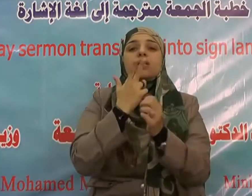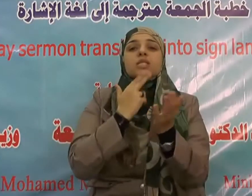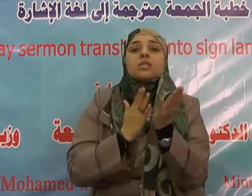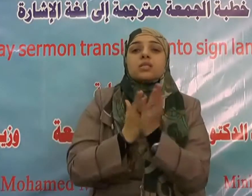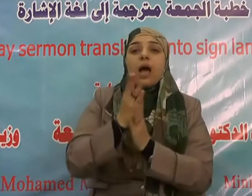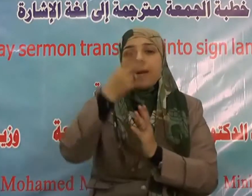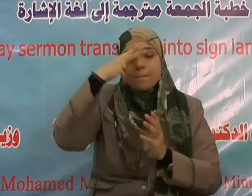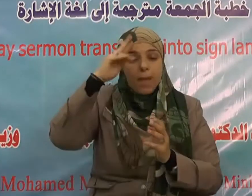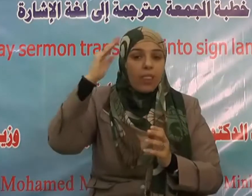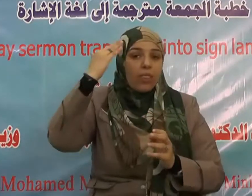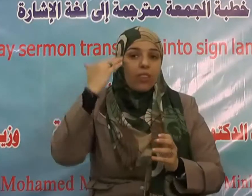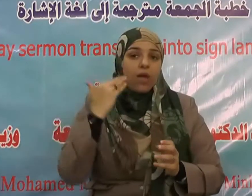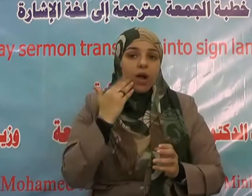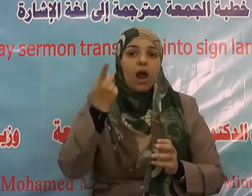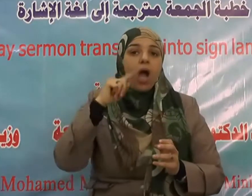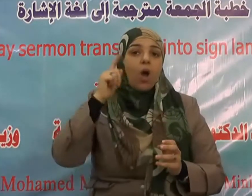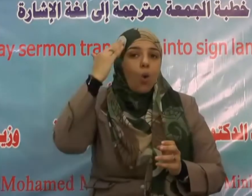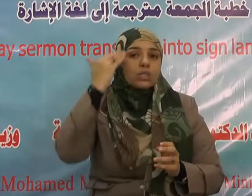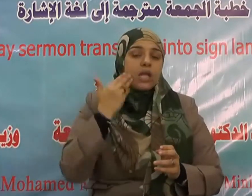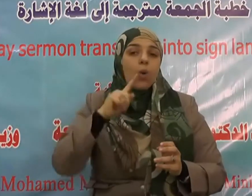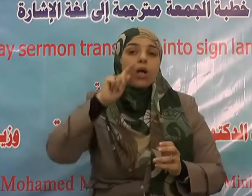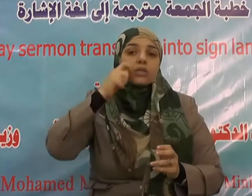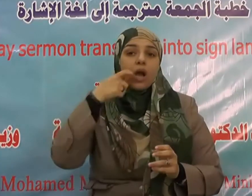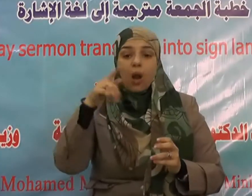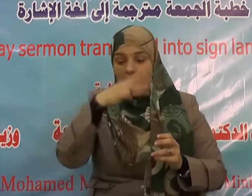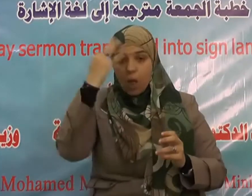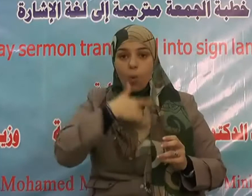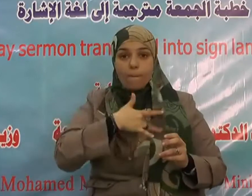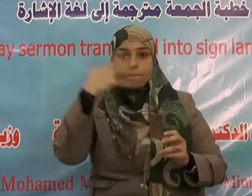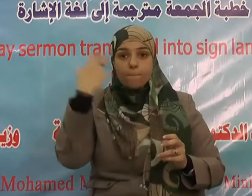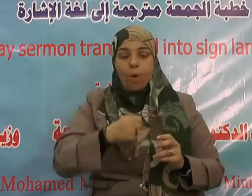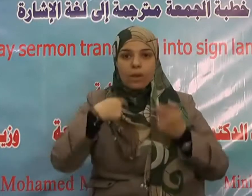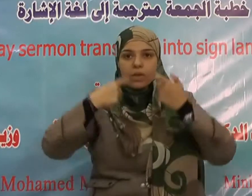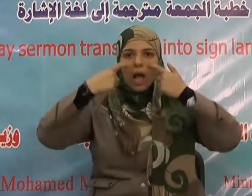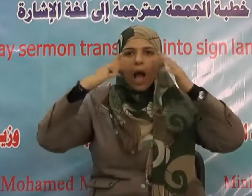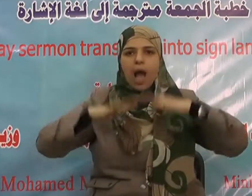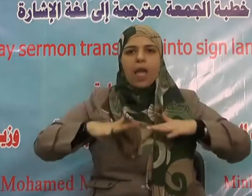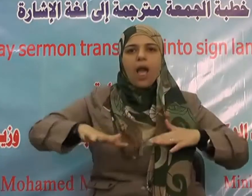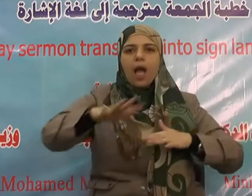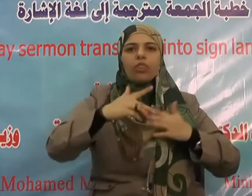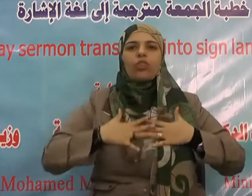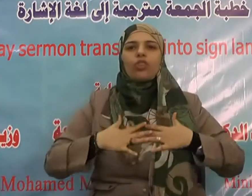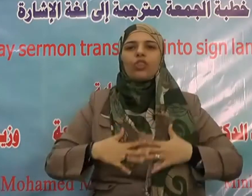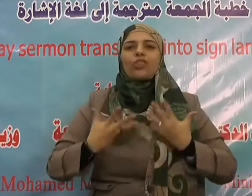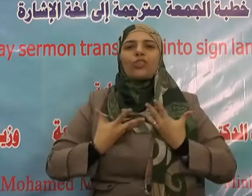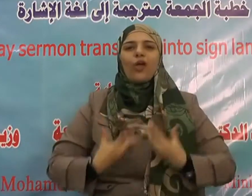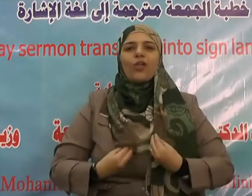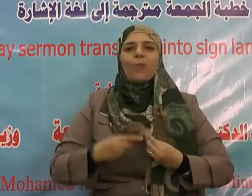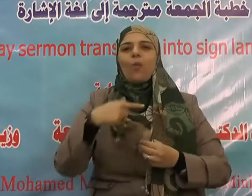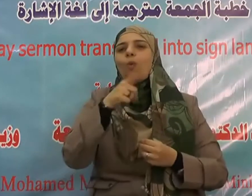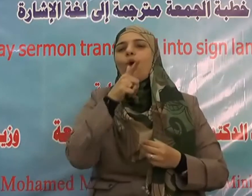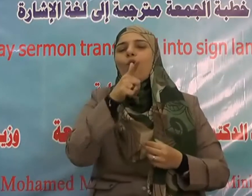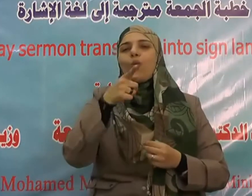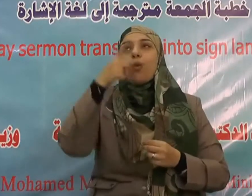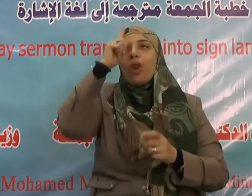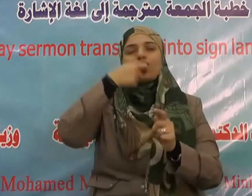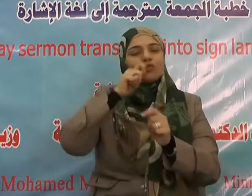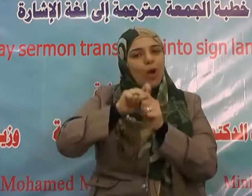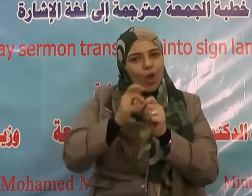الخيرات وتقديم يد العون للآخرين وهو الذي يهذب أخلاق